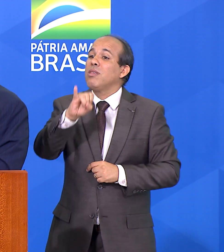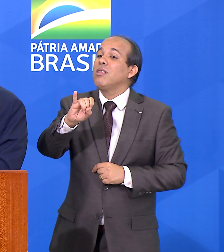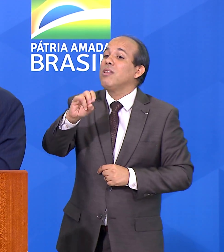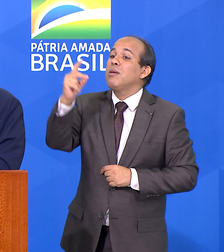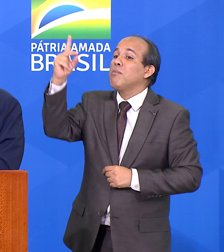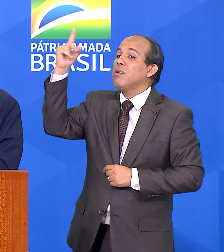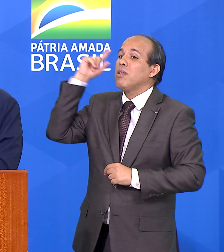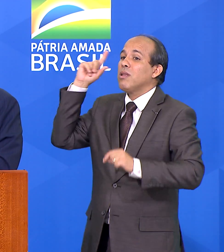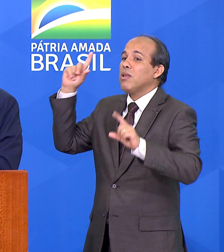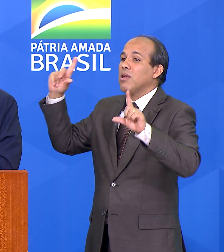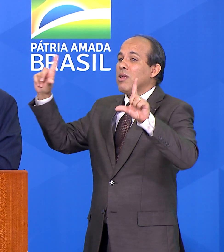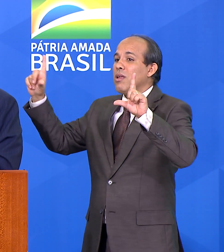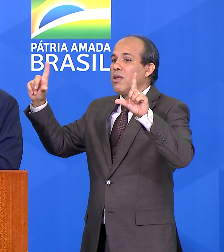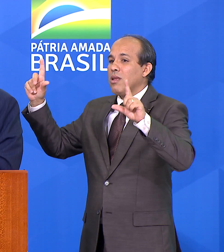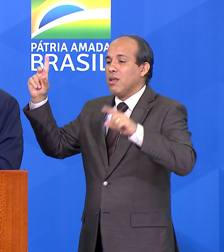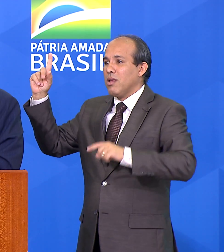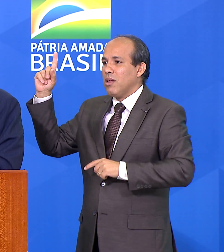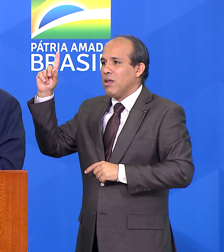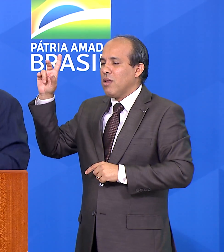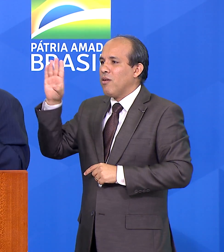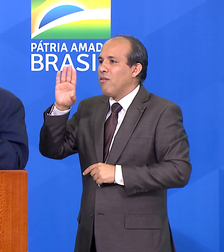BRAS.